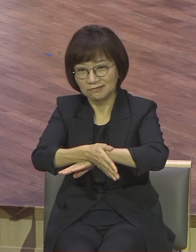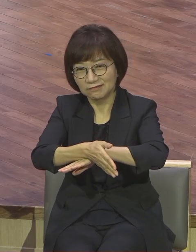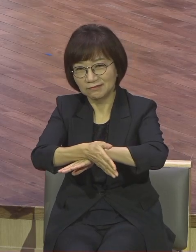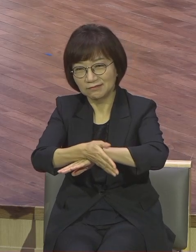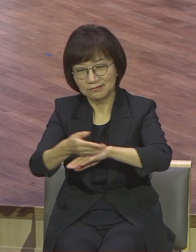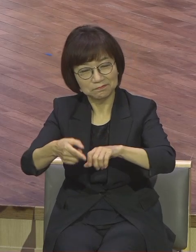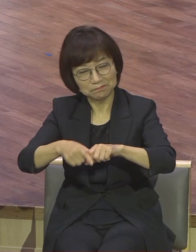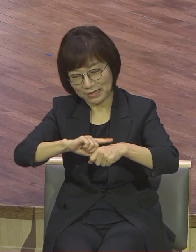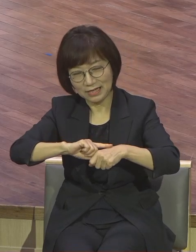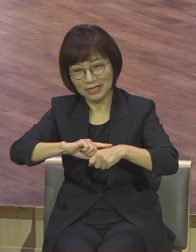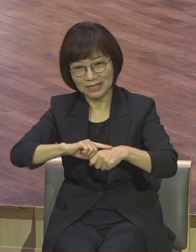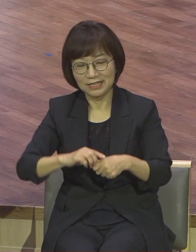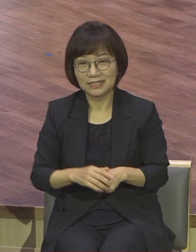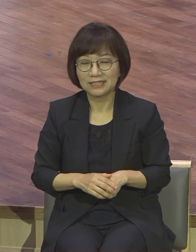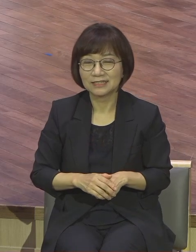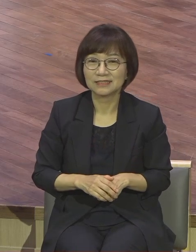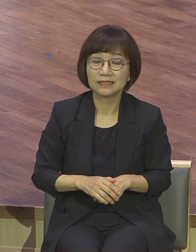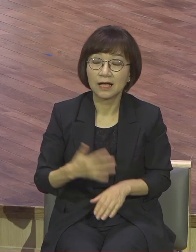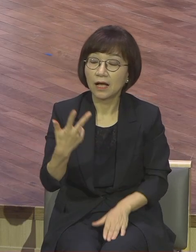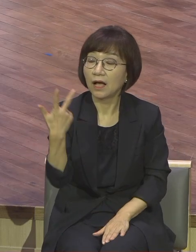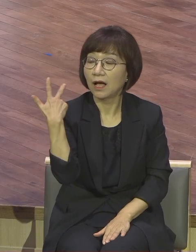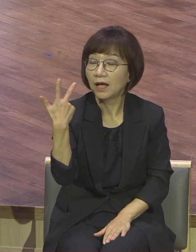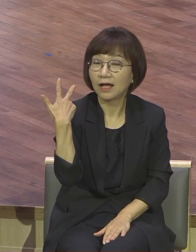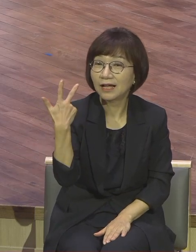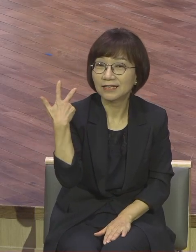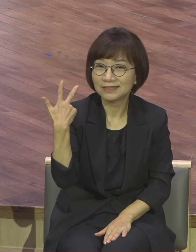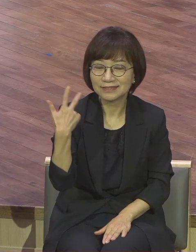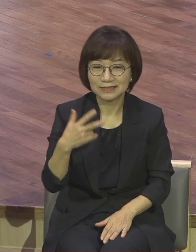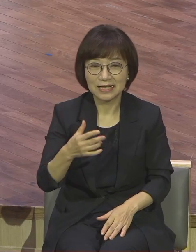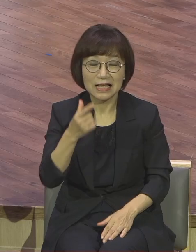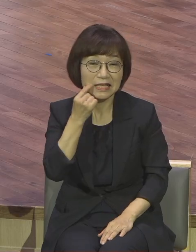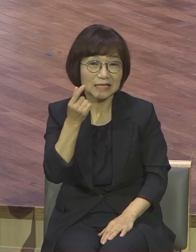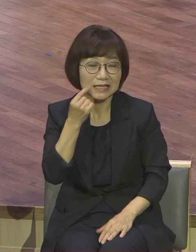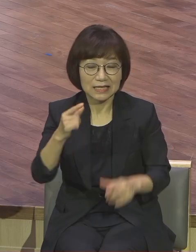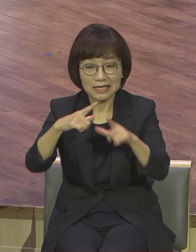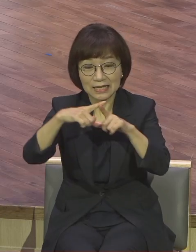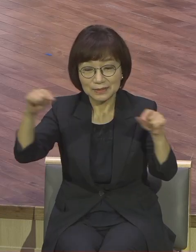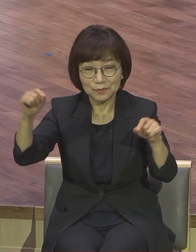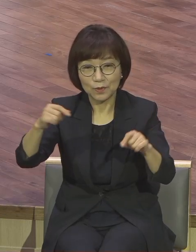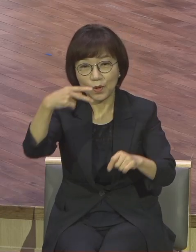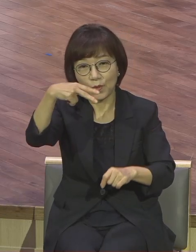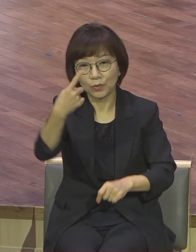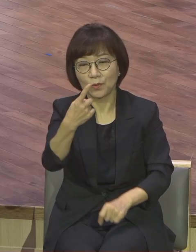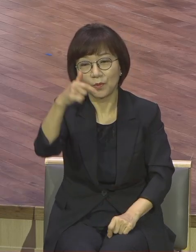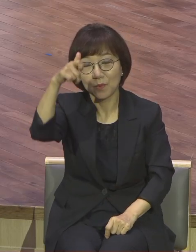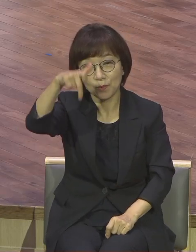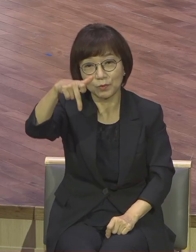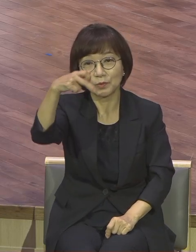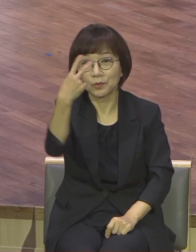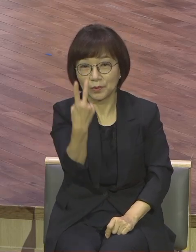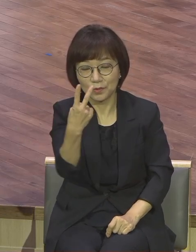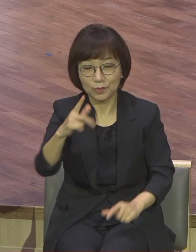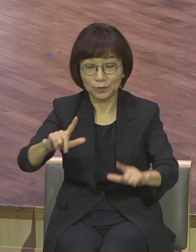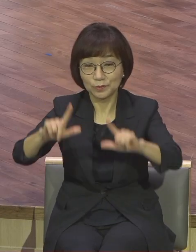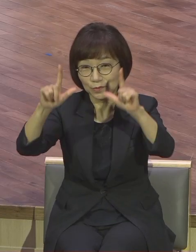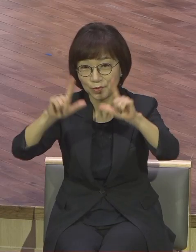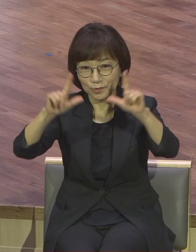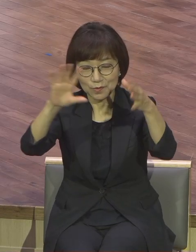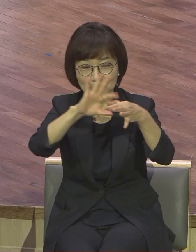지난주에 우리 도쿄올림픽이 폐막이 됐잖아요 우리나라 국민들의 모습이